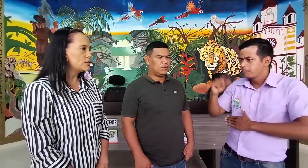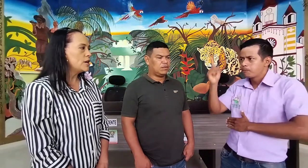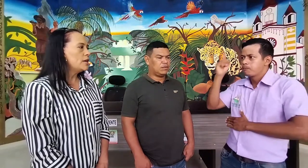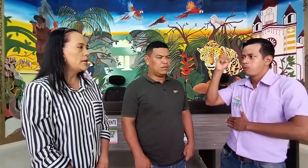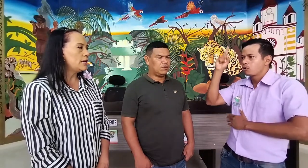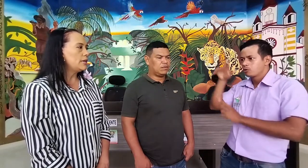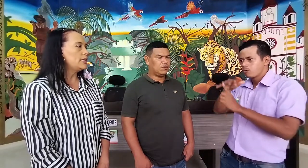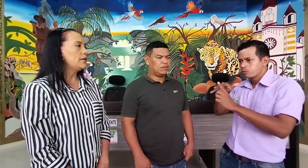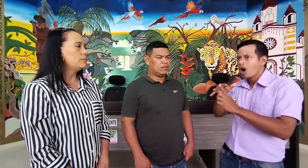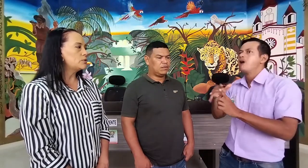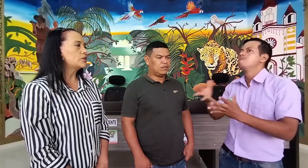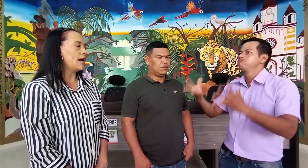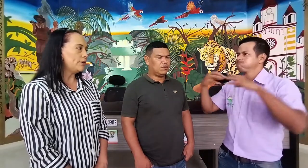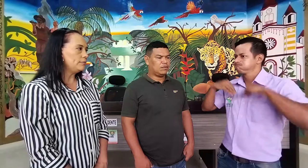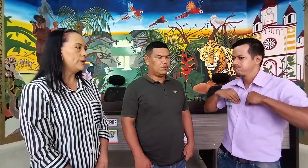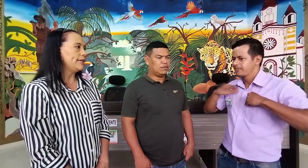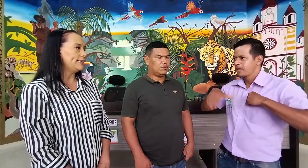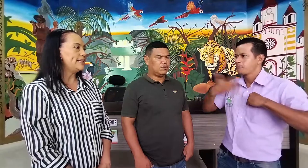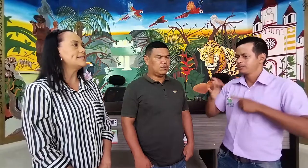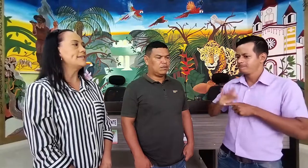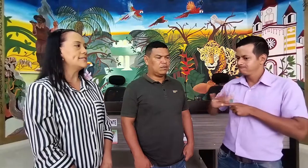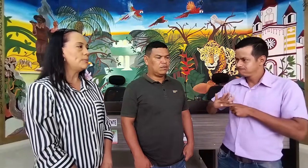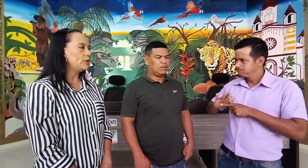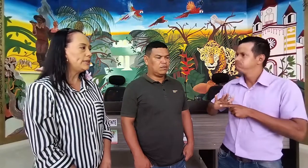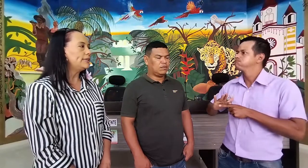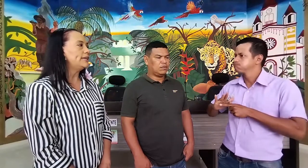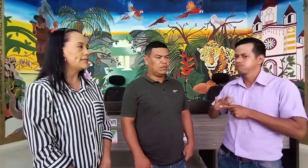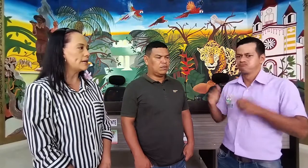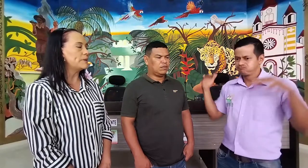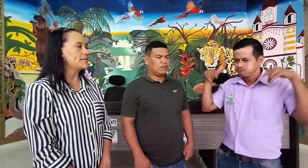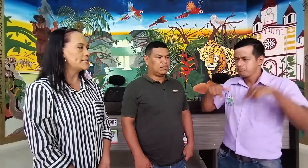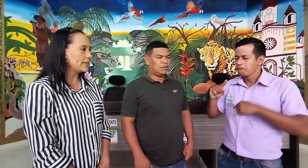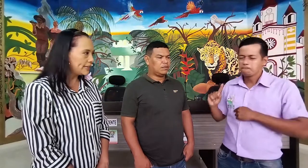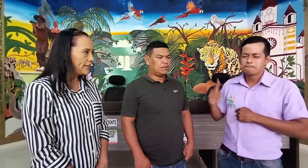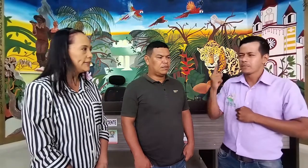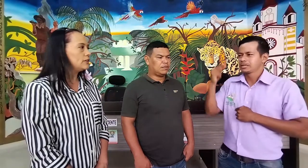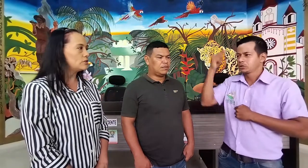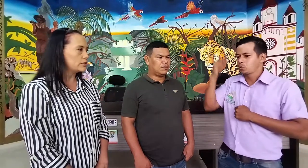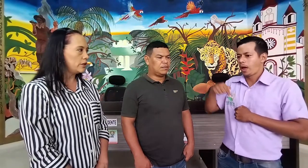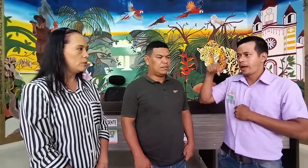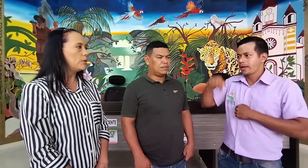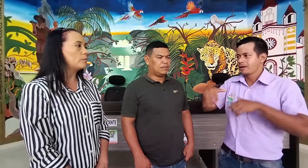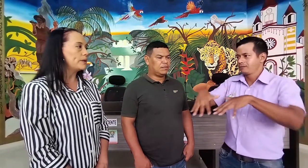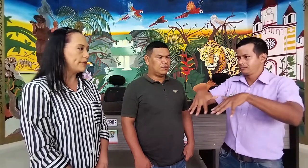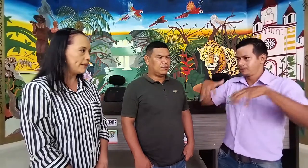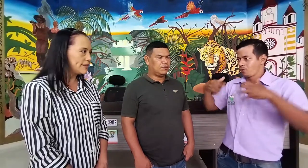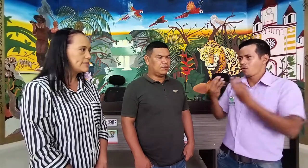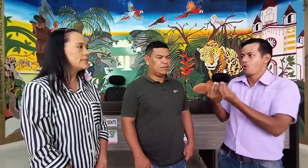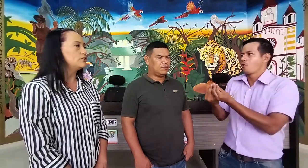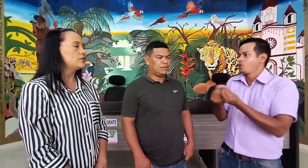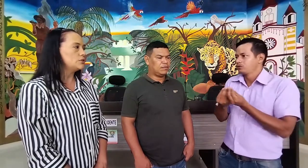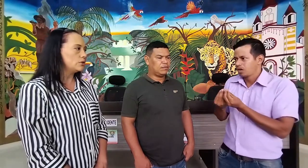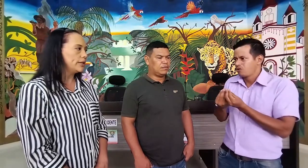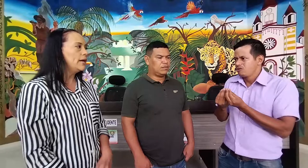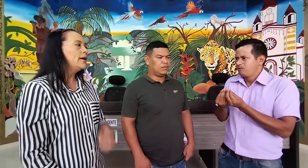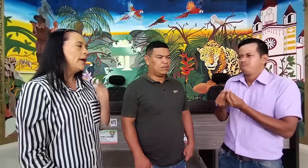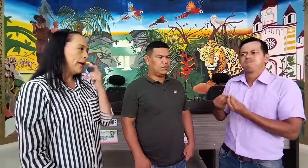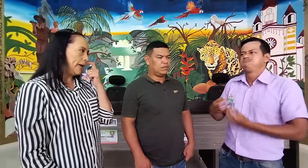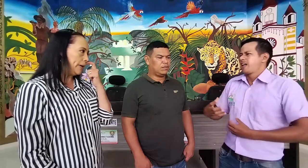y buscaron mediante la incidencia política, hacer presencia aquí en el consejo, por primera vez hicieron historia en